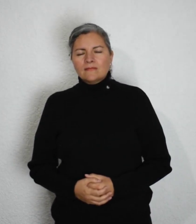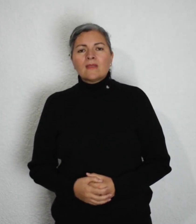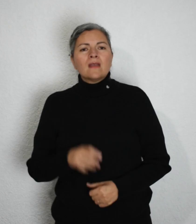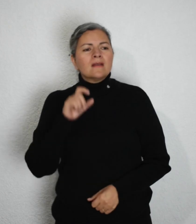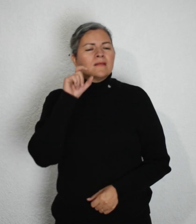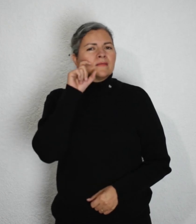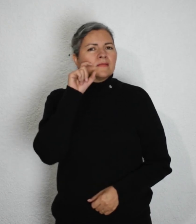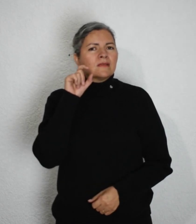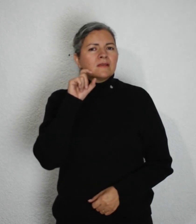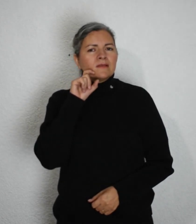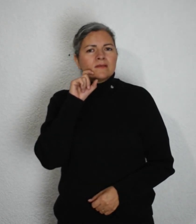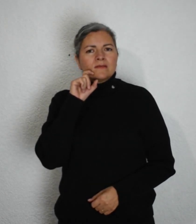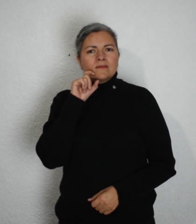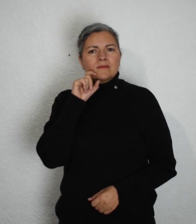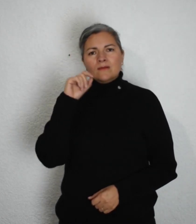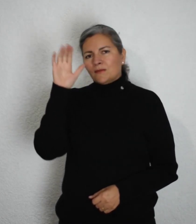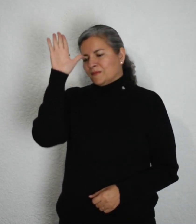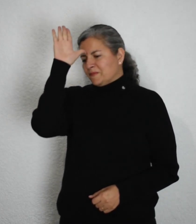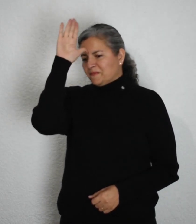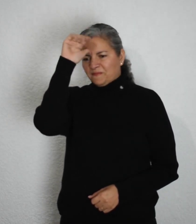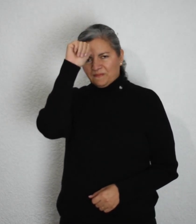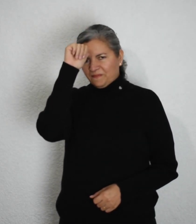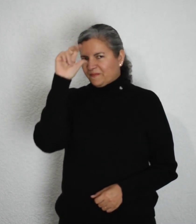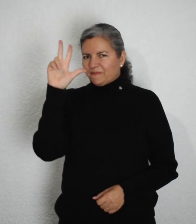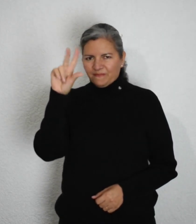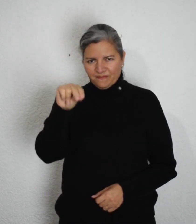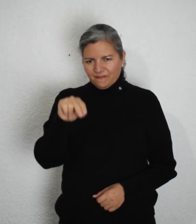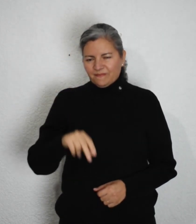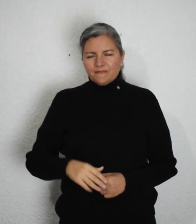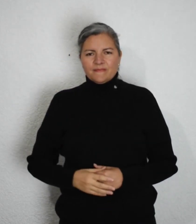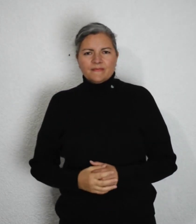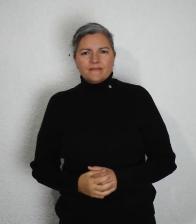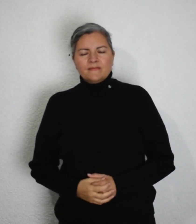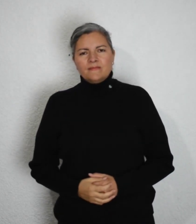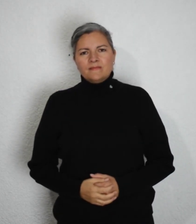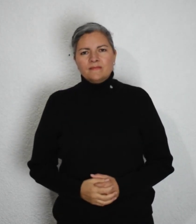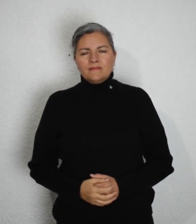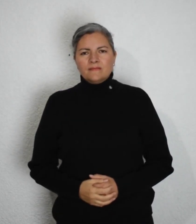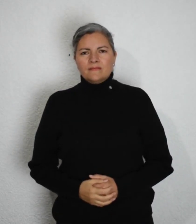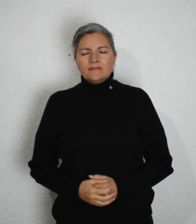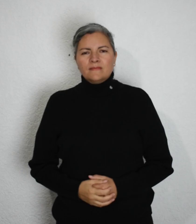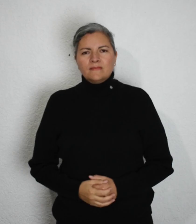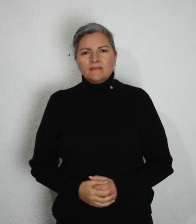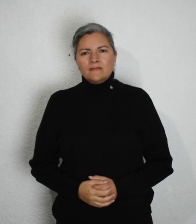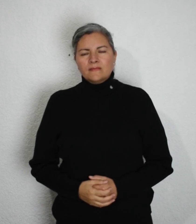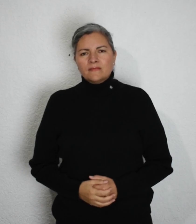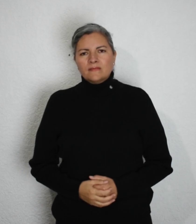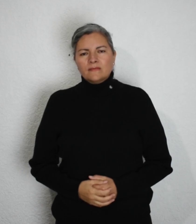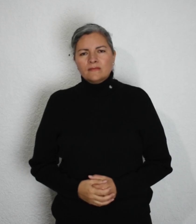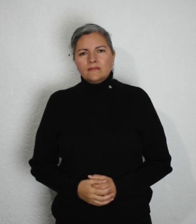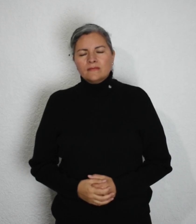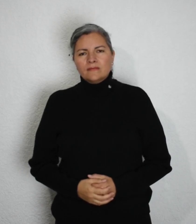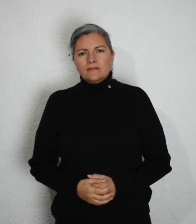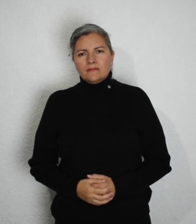embarazo no deseado,